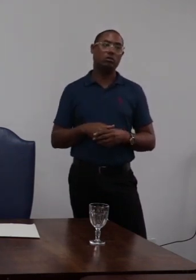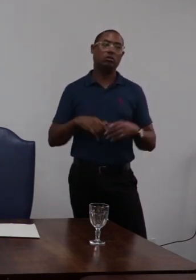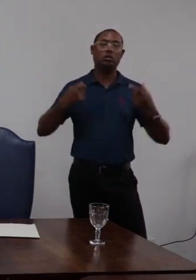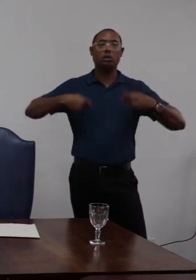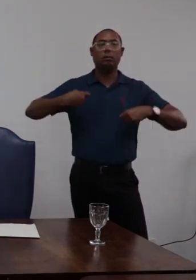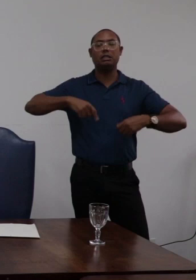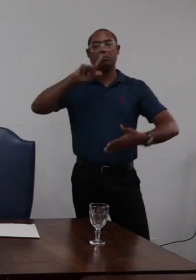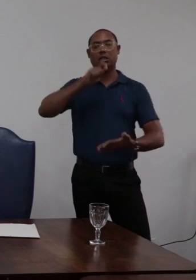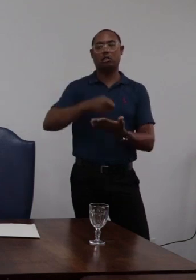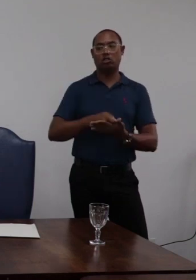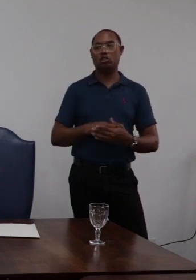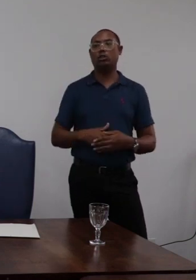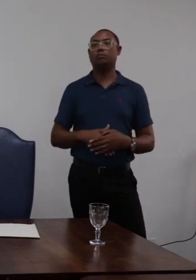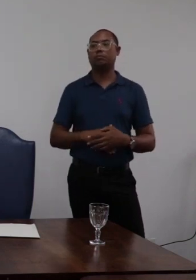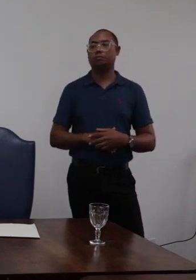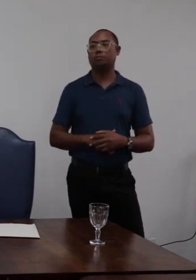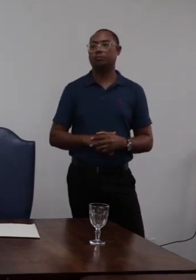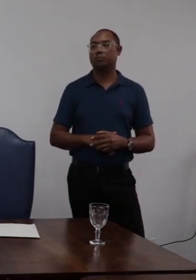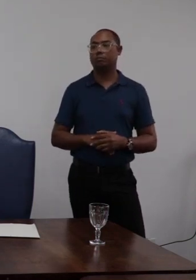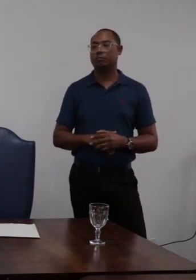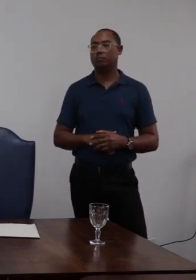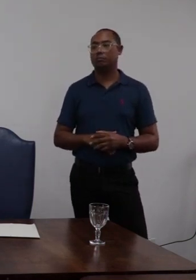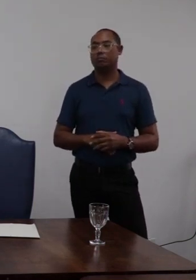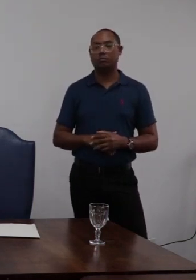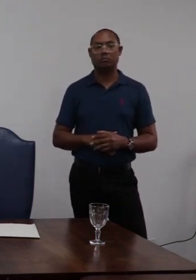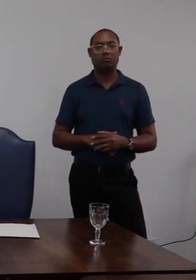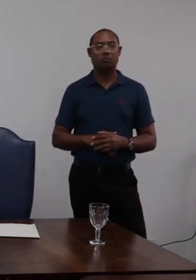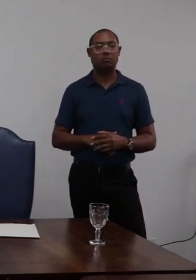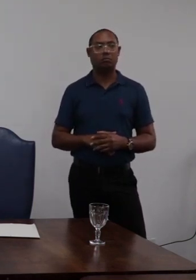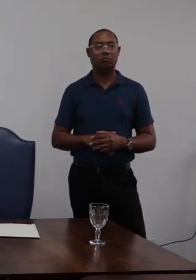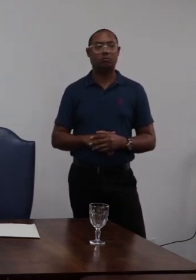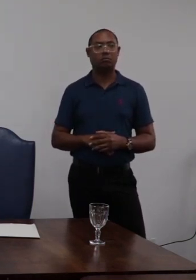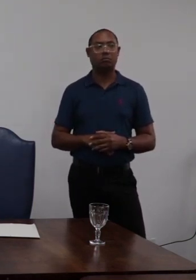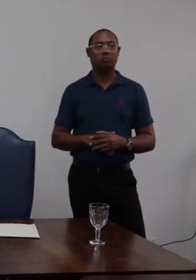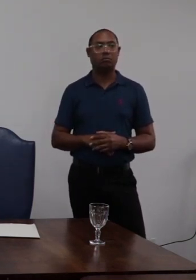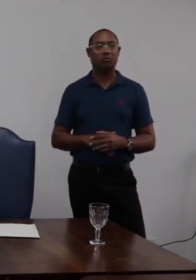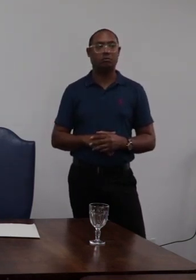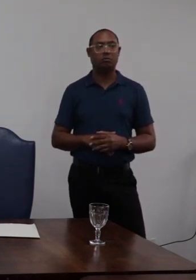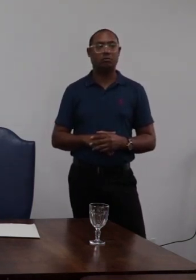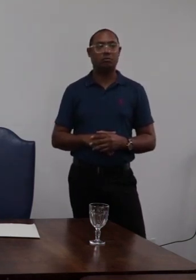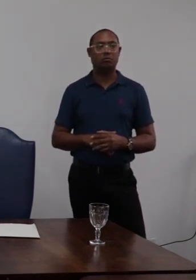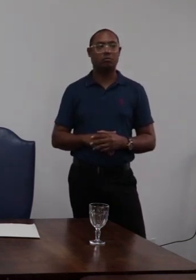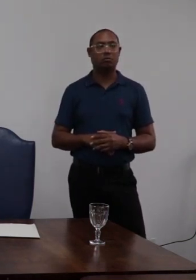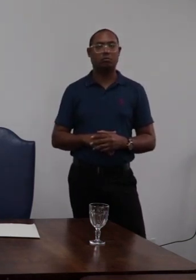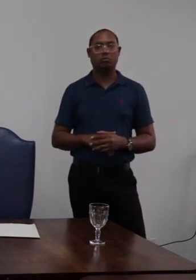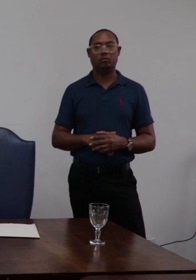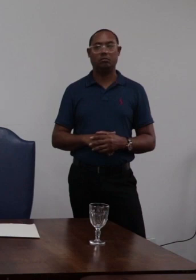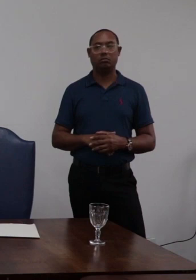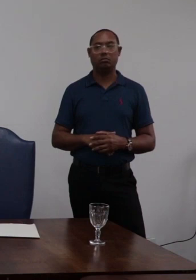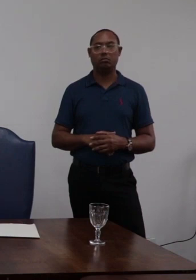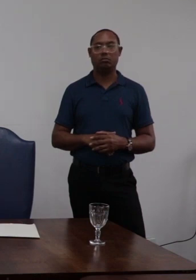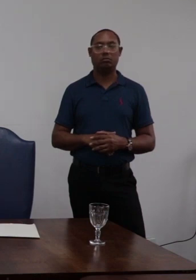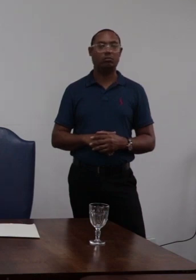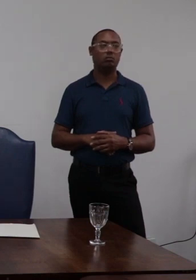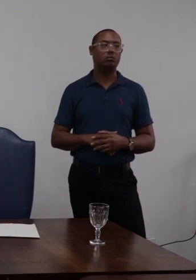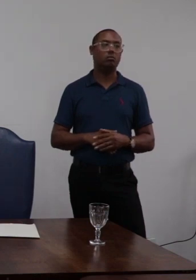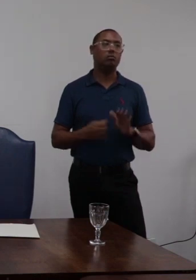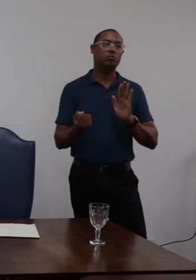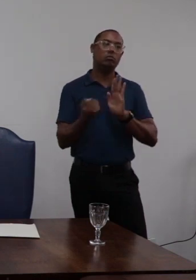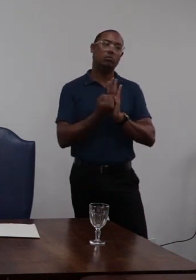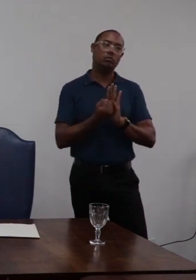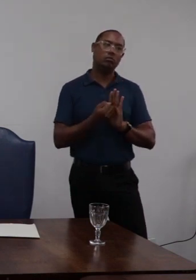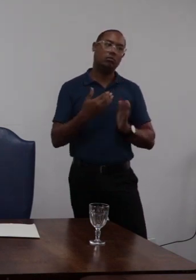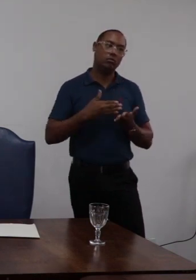decidir uma palavra ao conselheiro Frederico só para deixar registrado não